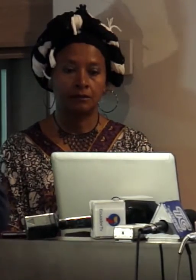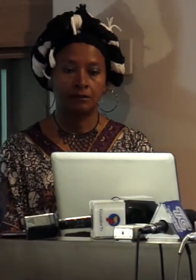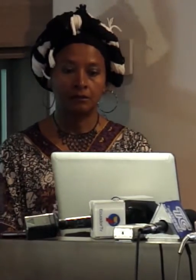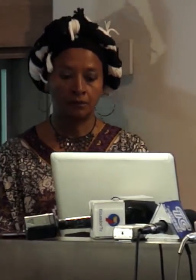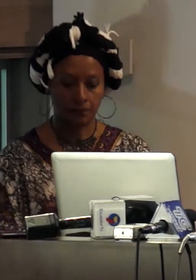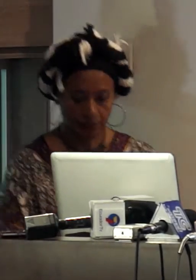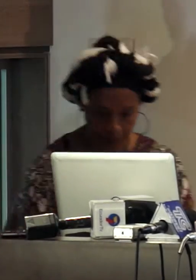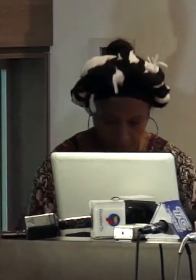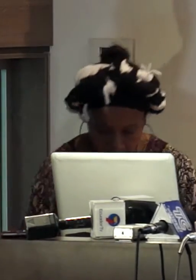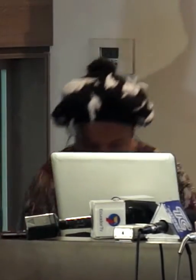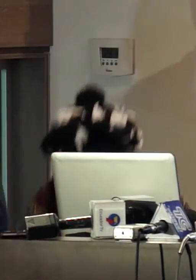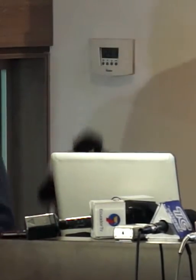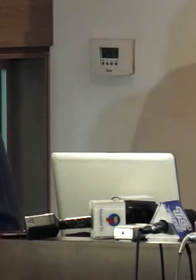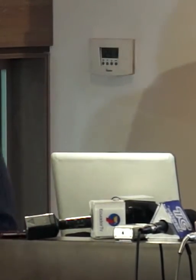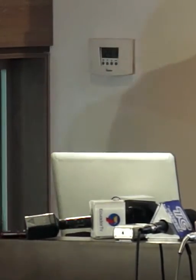ecuatorianos